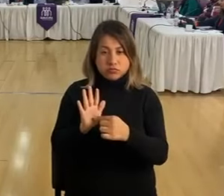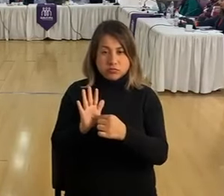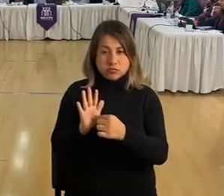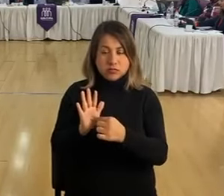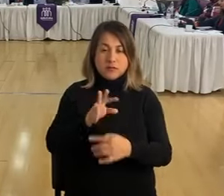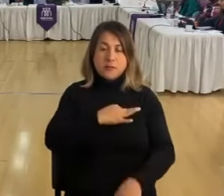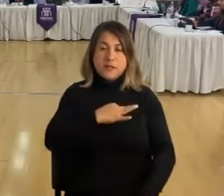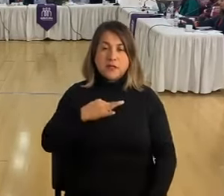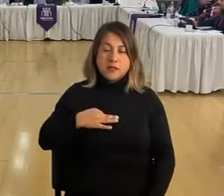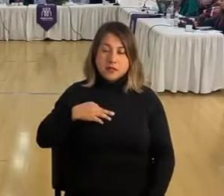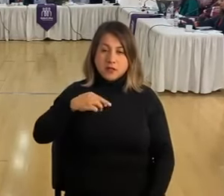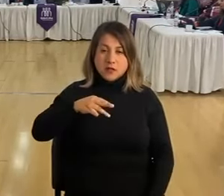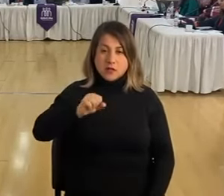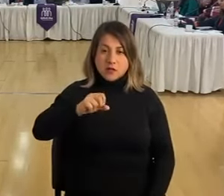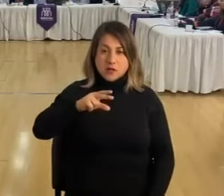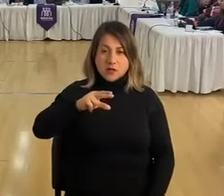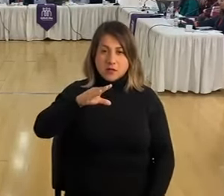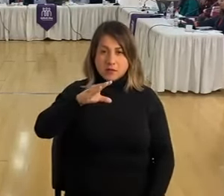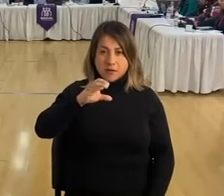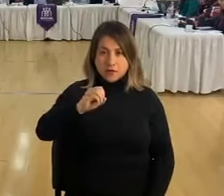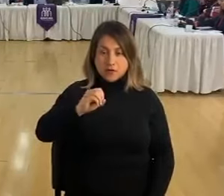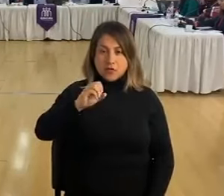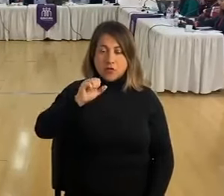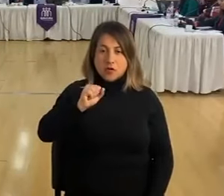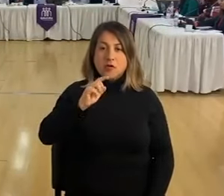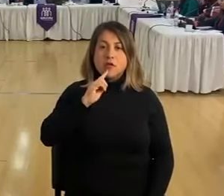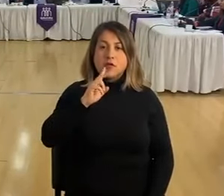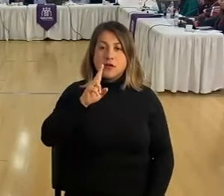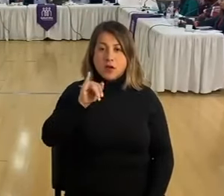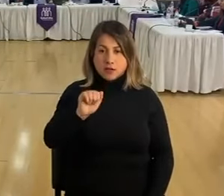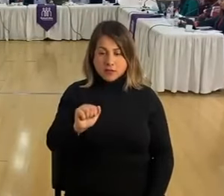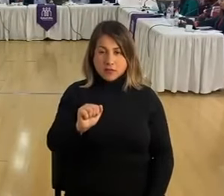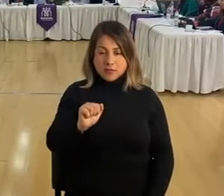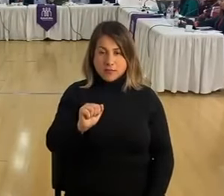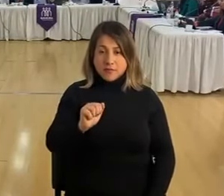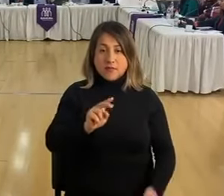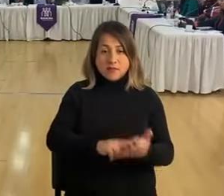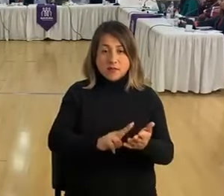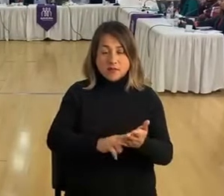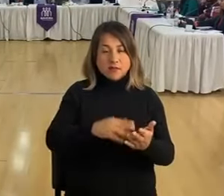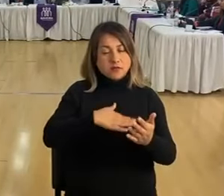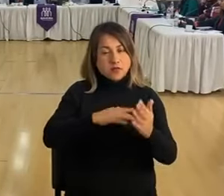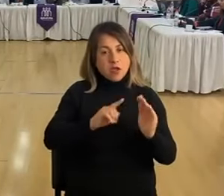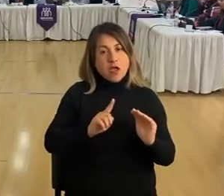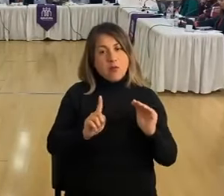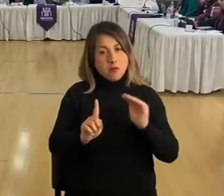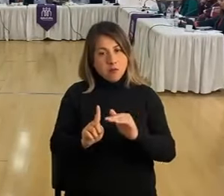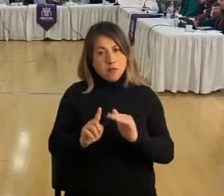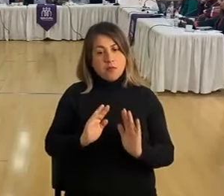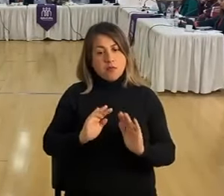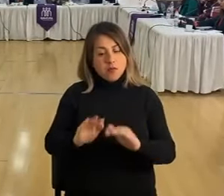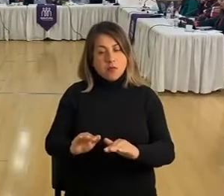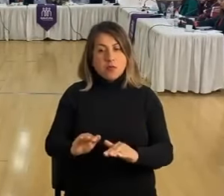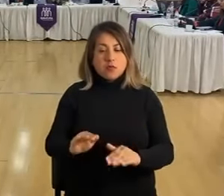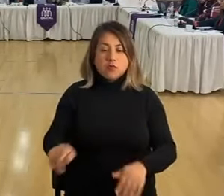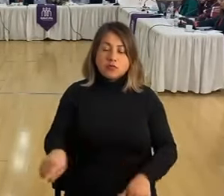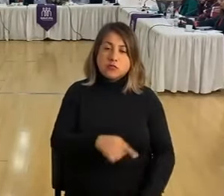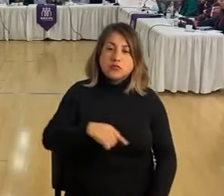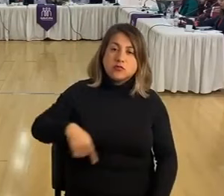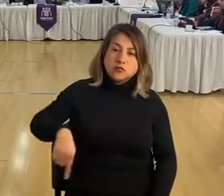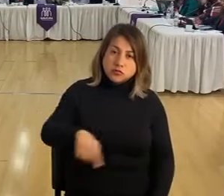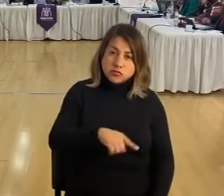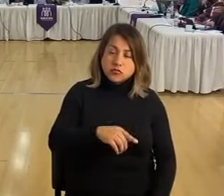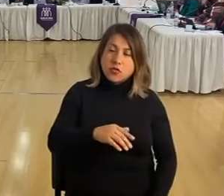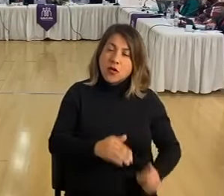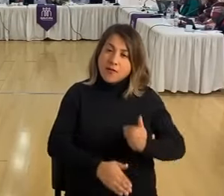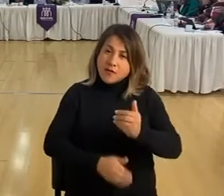Marco Antonio Abla Abla quería mencionarlo prestarle todo el apoyo de verdad que para nosotros que queremos